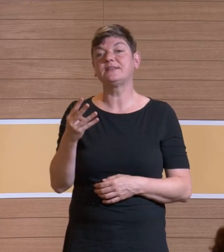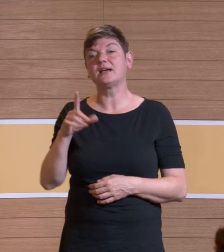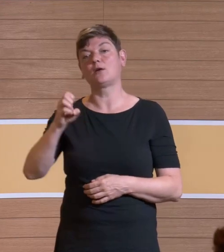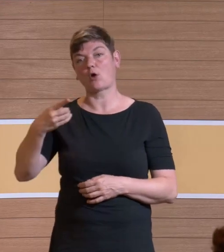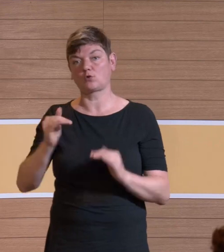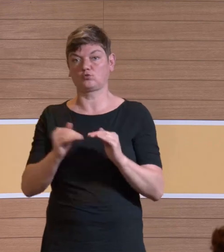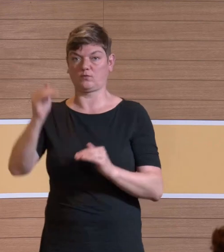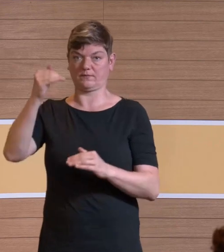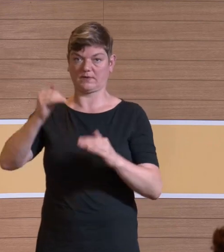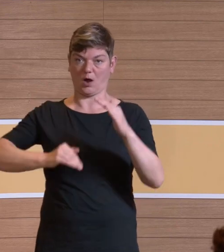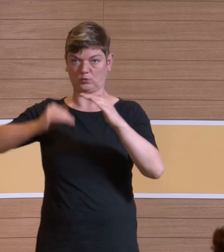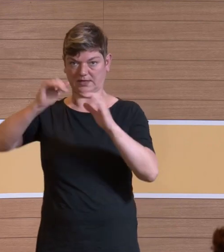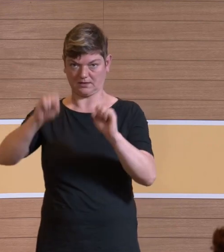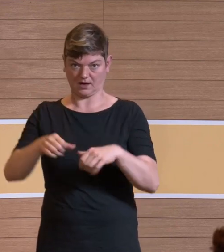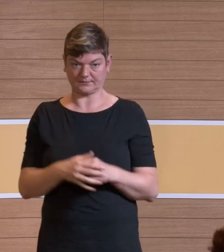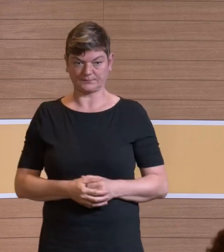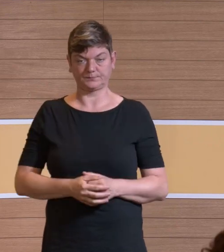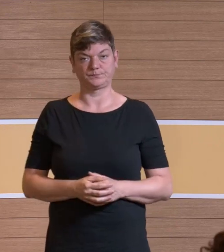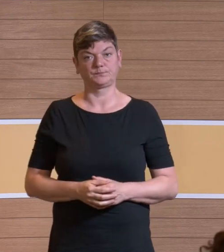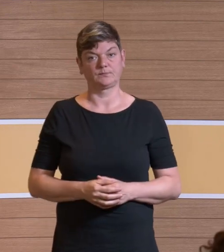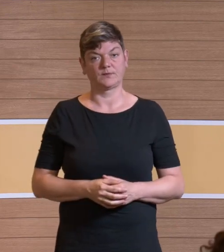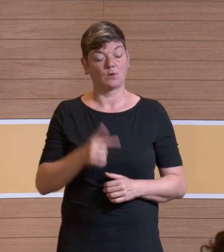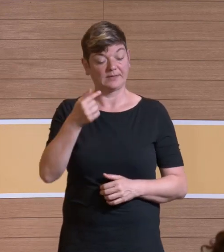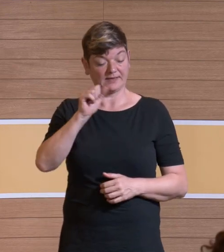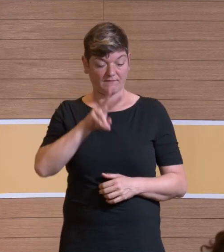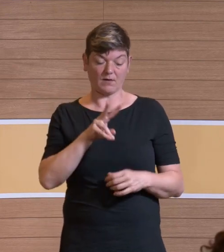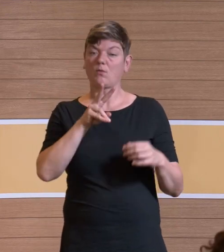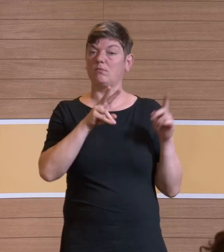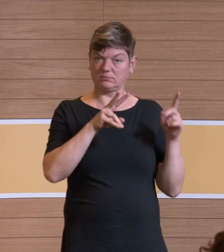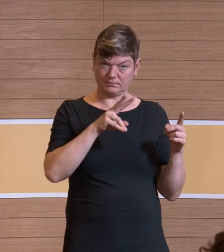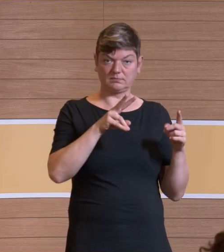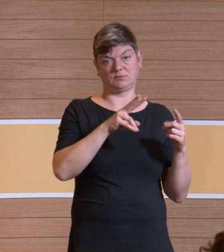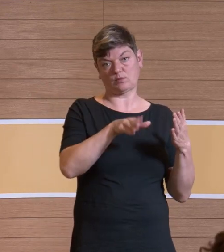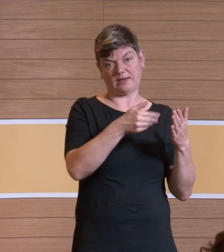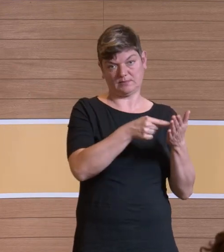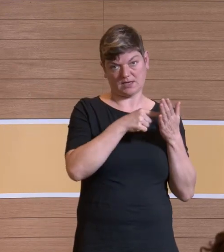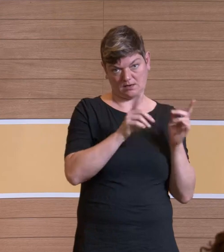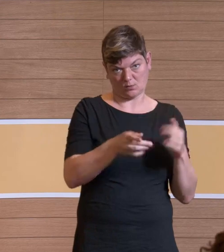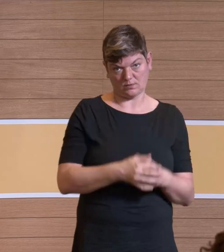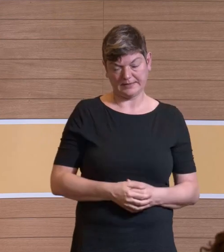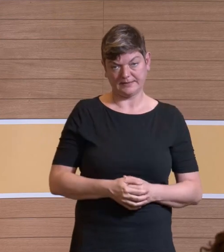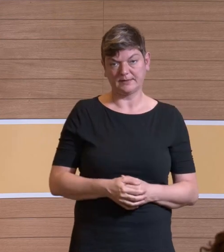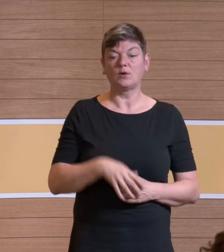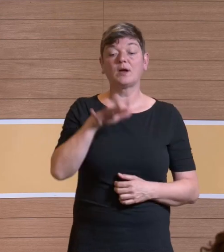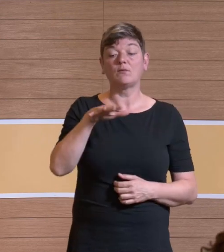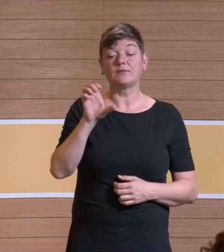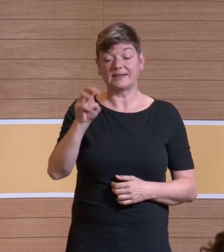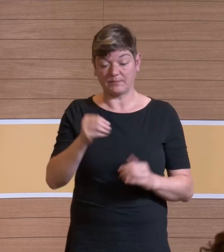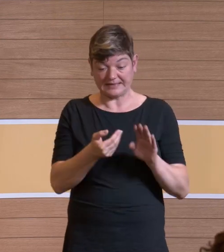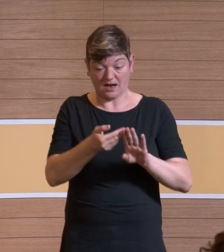realisieren und die THV unterstützt das. Und bei 15 Zentimeter Abstand von